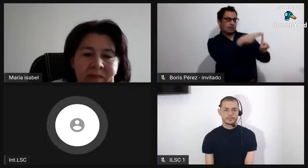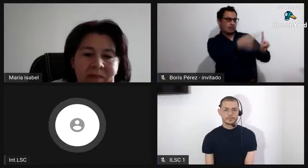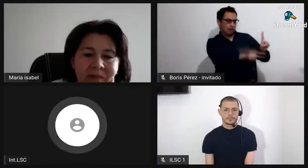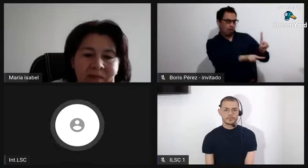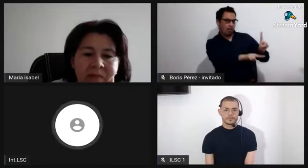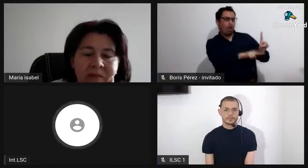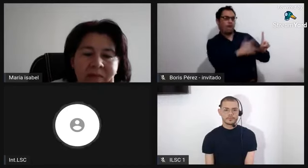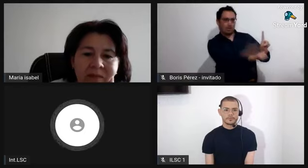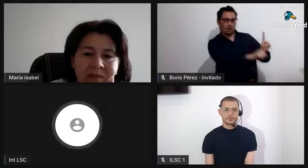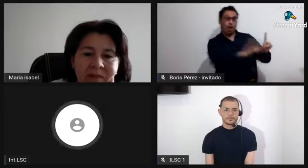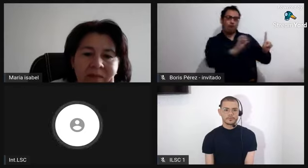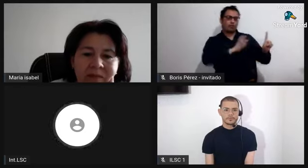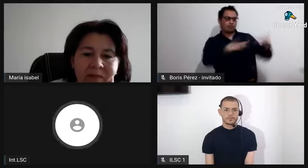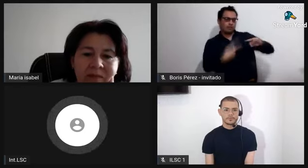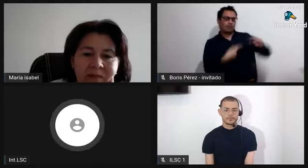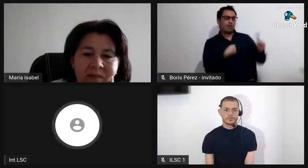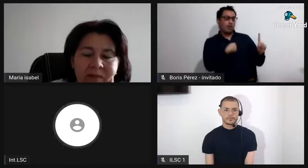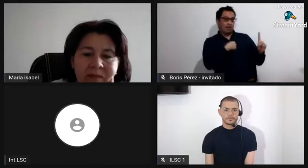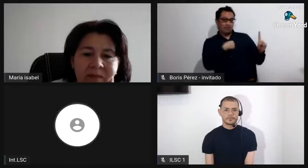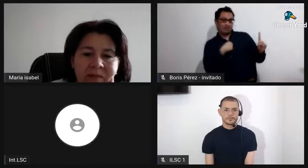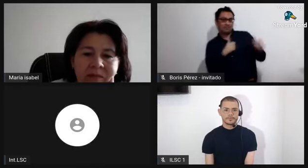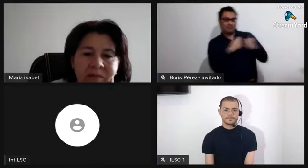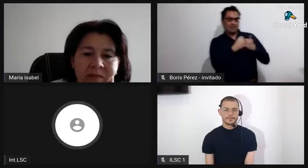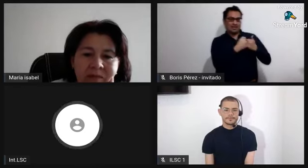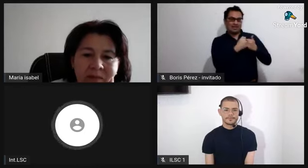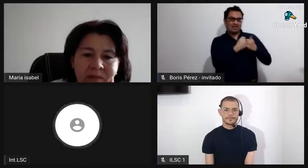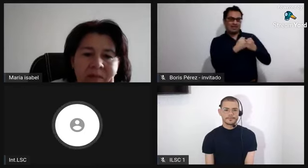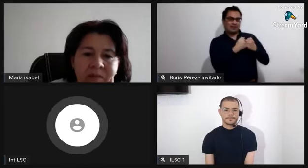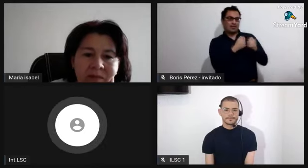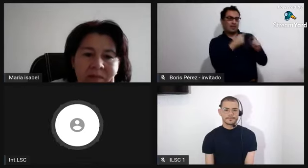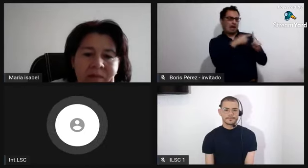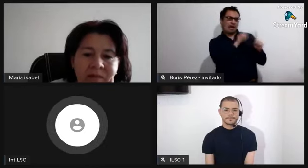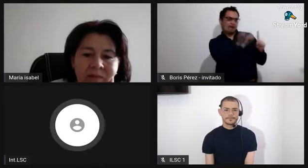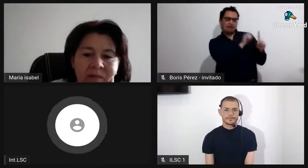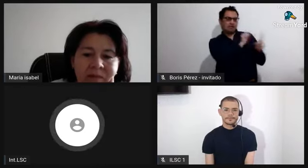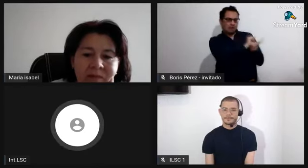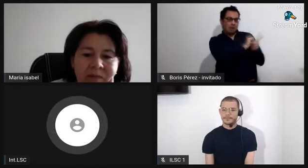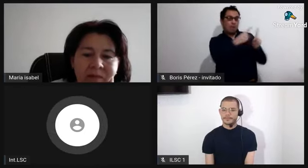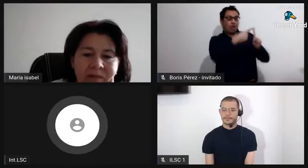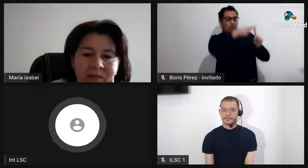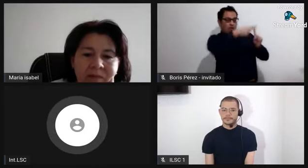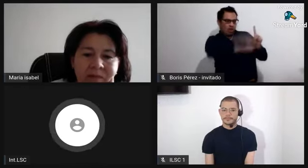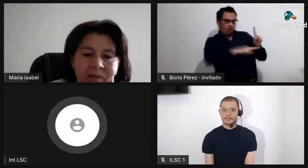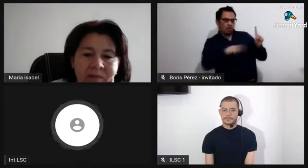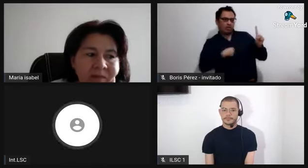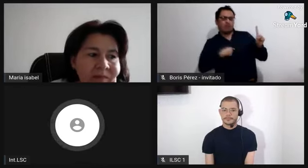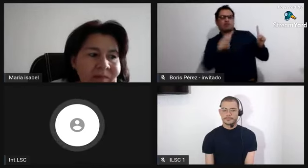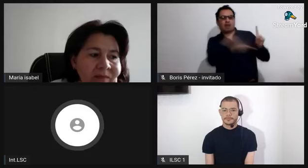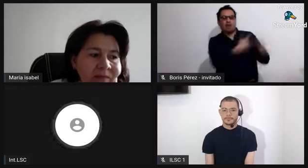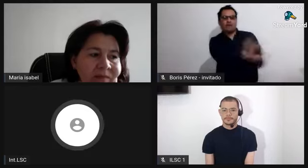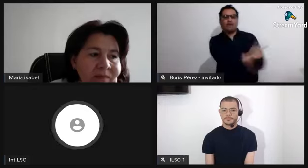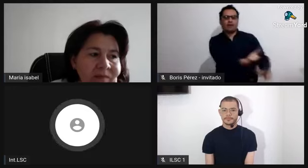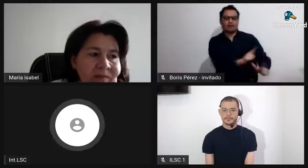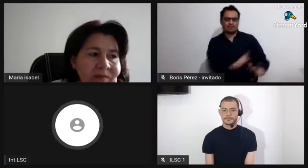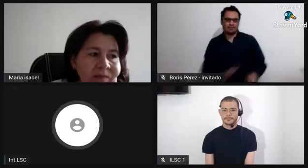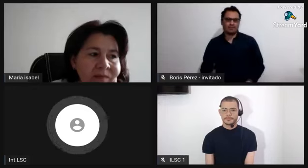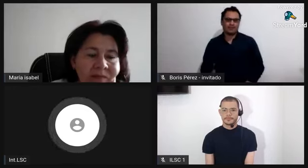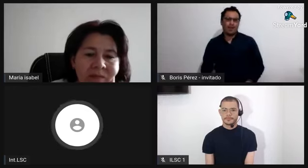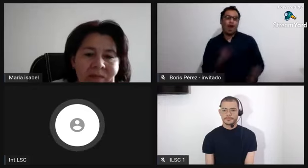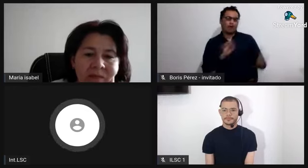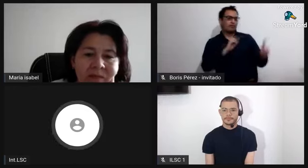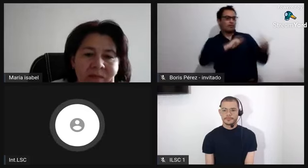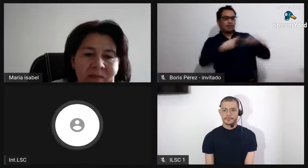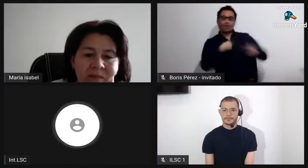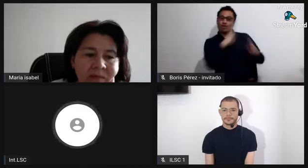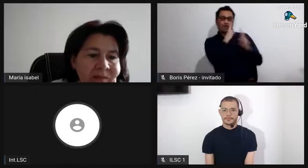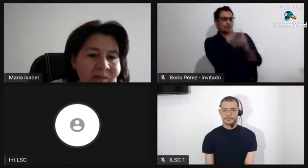Y estos niños pues eran esclavos también. Entonces, tenemos que ver las diferentes situaciones que se podían dar